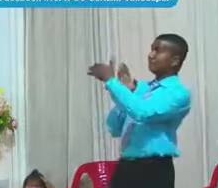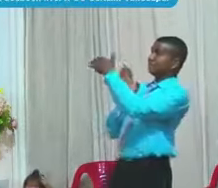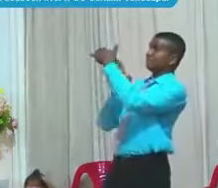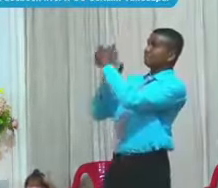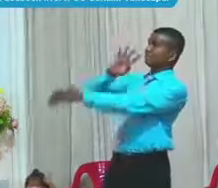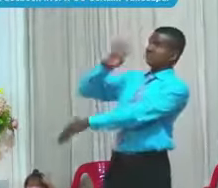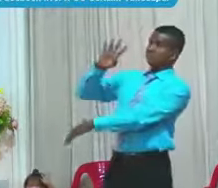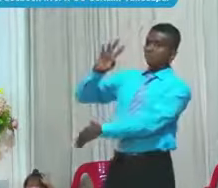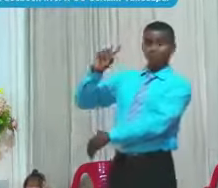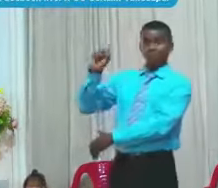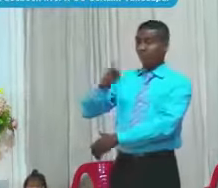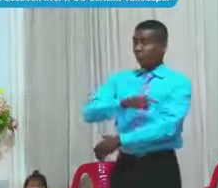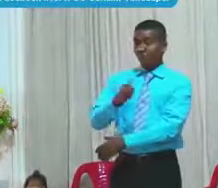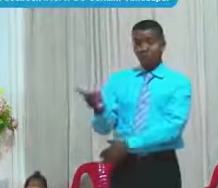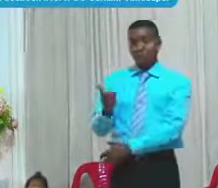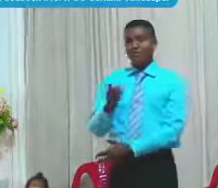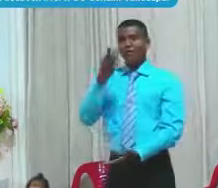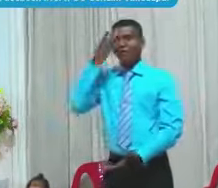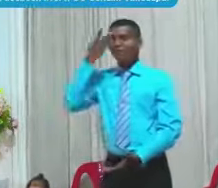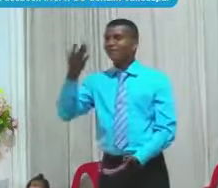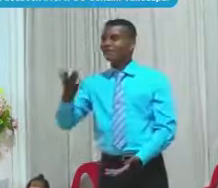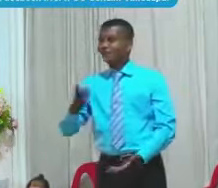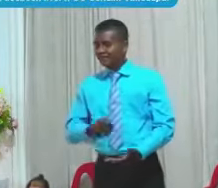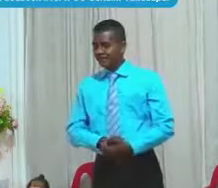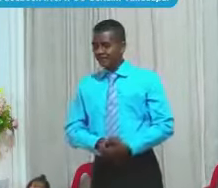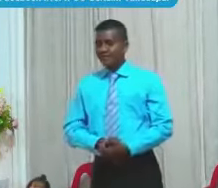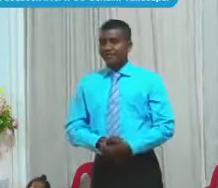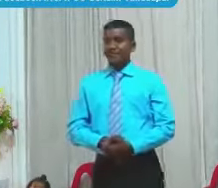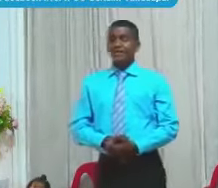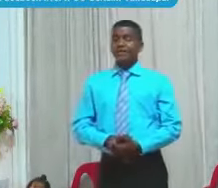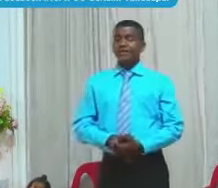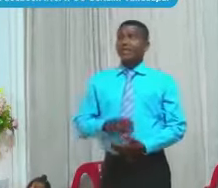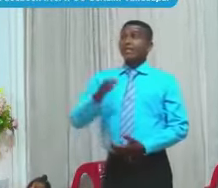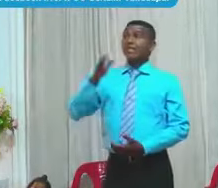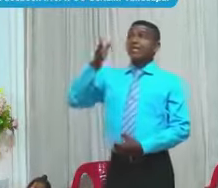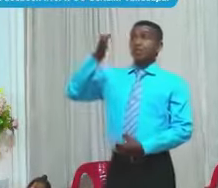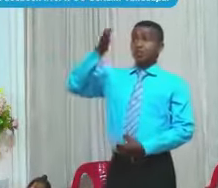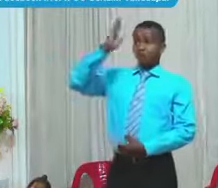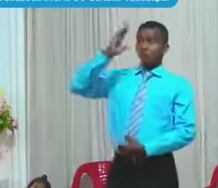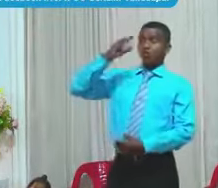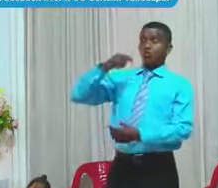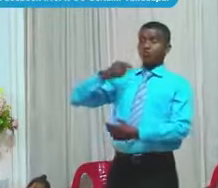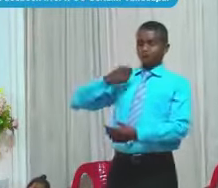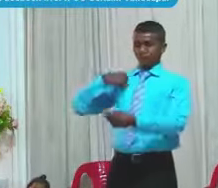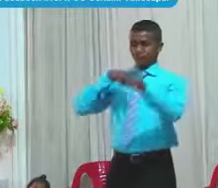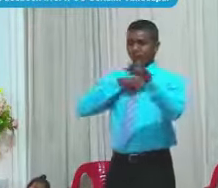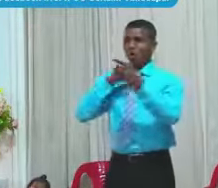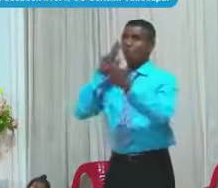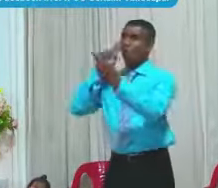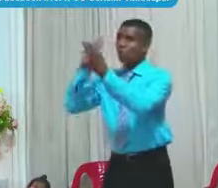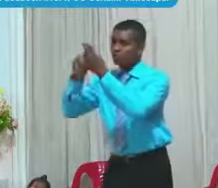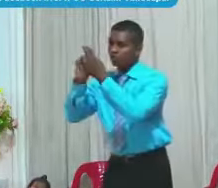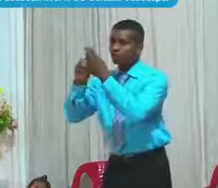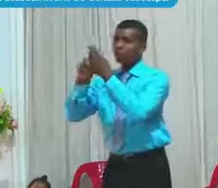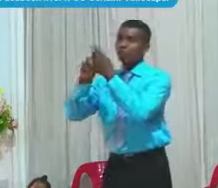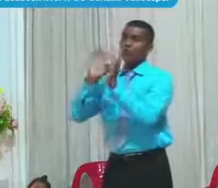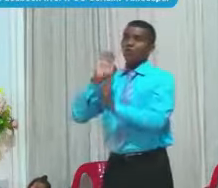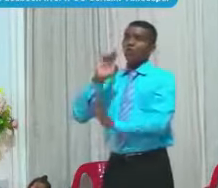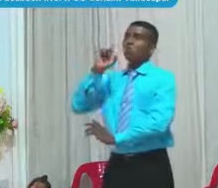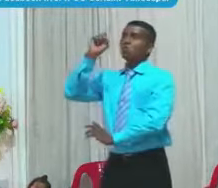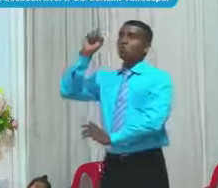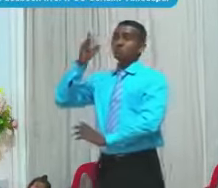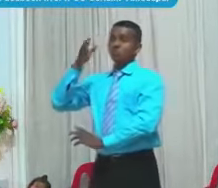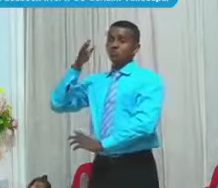Porque además además El Dios Que nosotros Conocemos No es un Dios Cruel